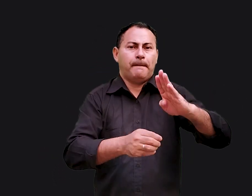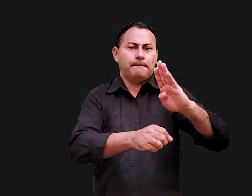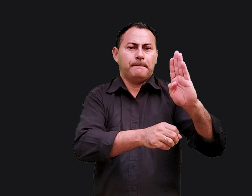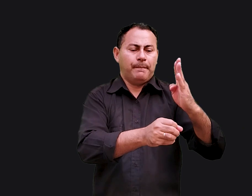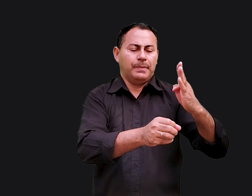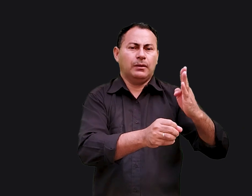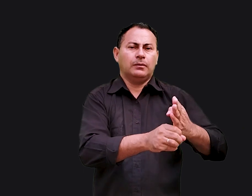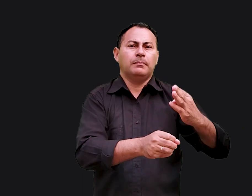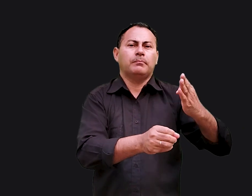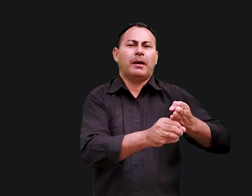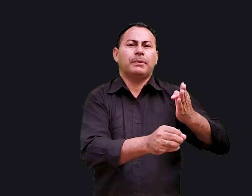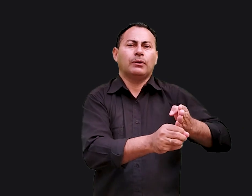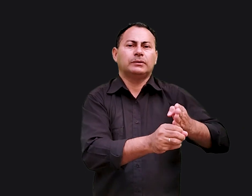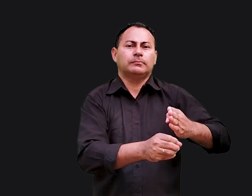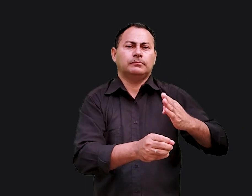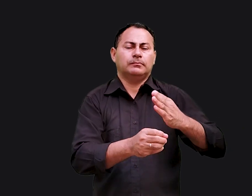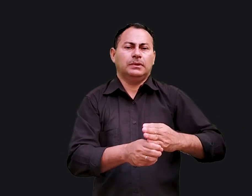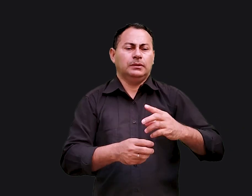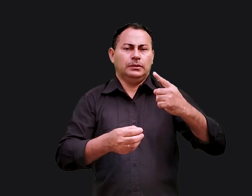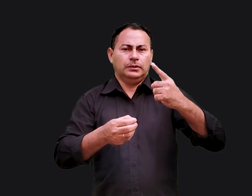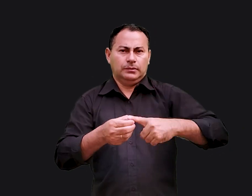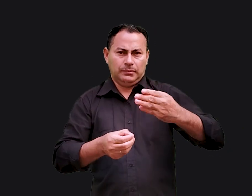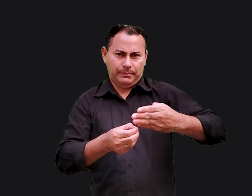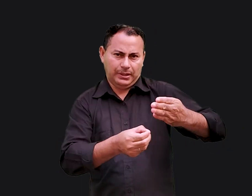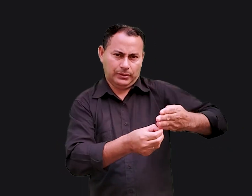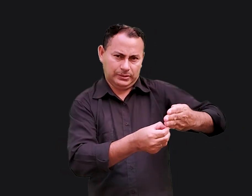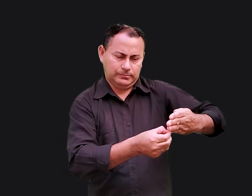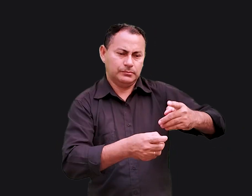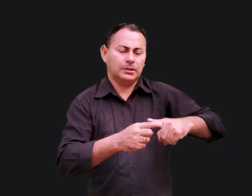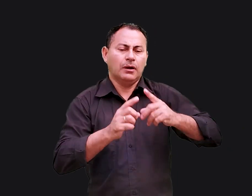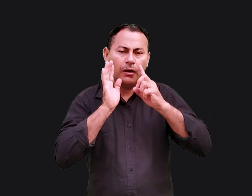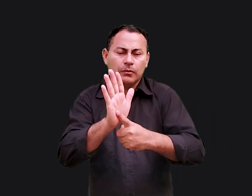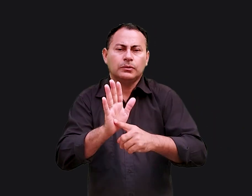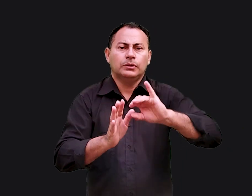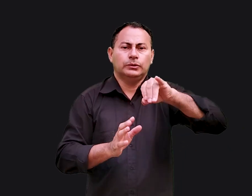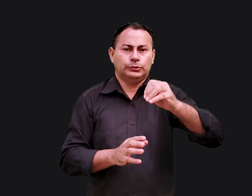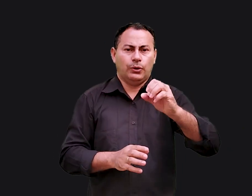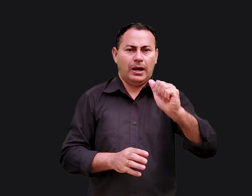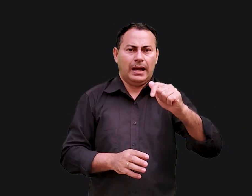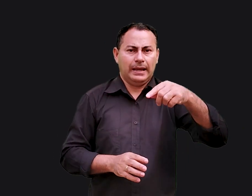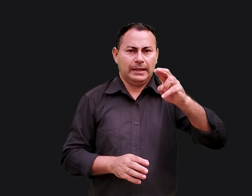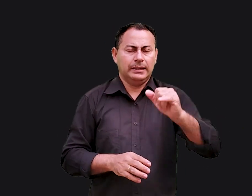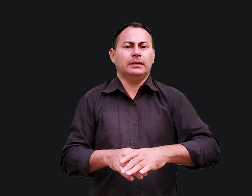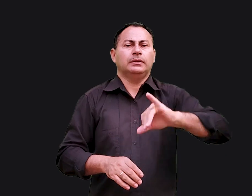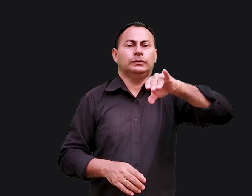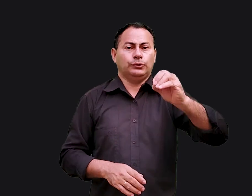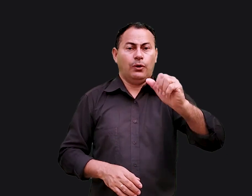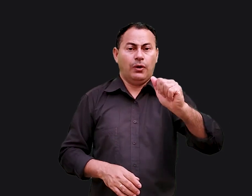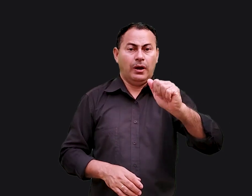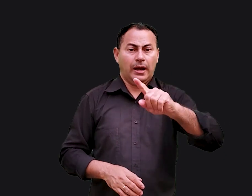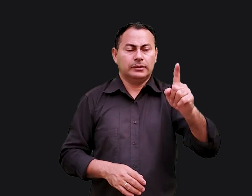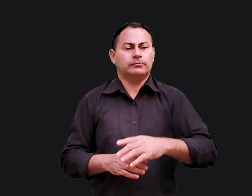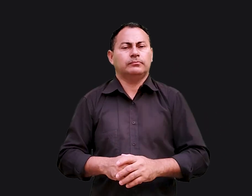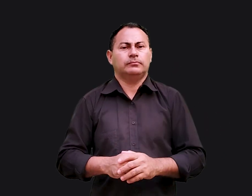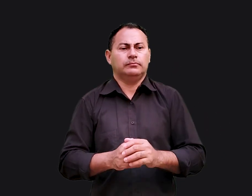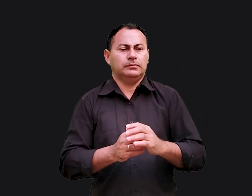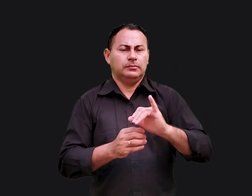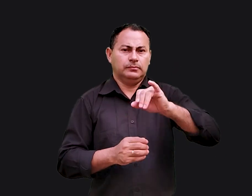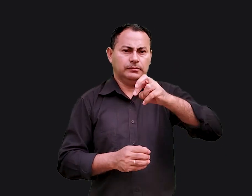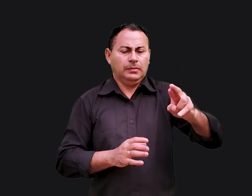A citação de reis com Jeoaquim, Joaquim, Jeoás, nos revelam que Jeremias viveu e pregou durante a época em que